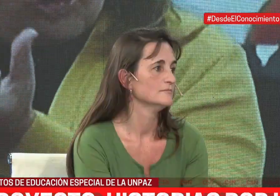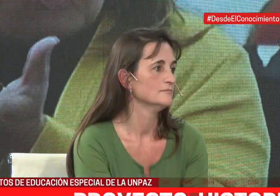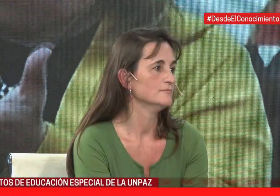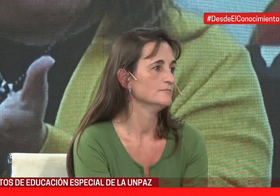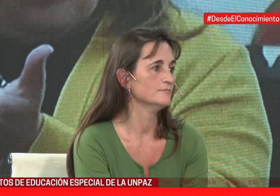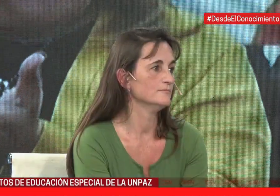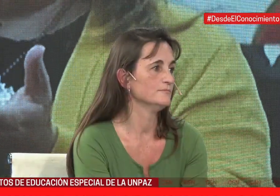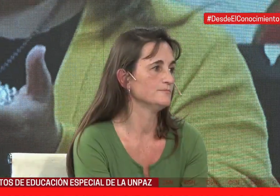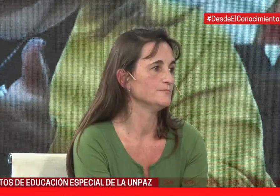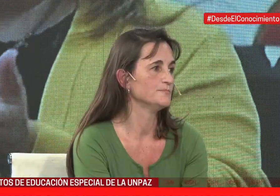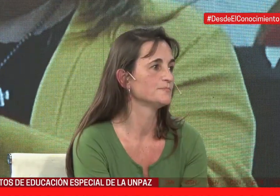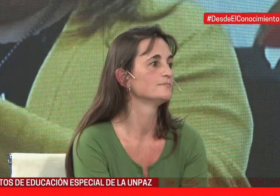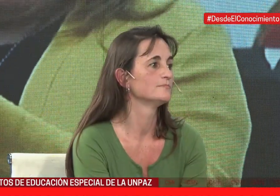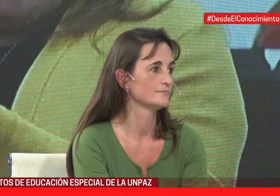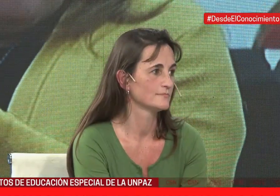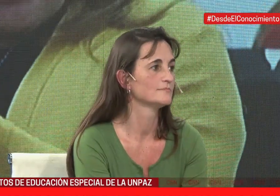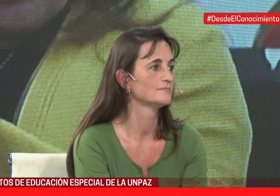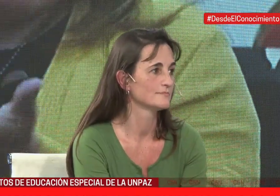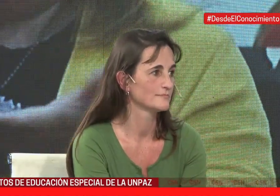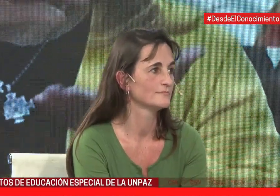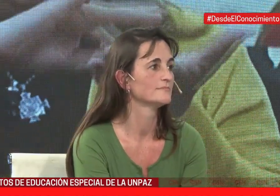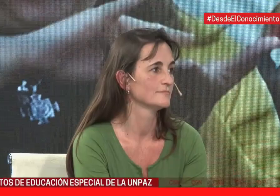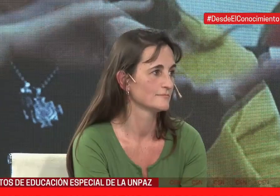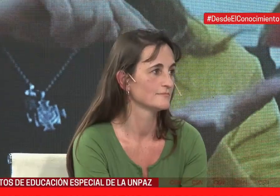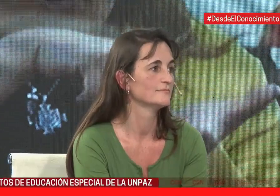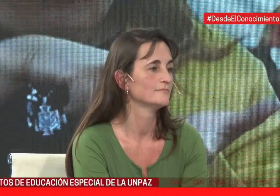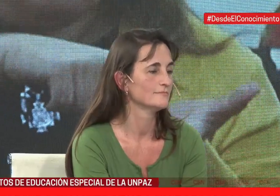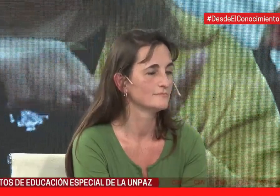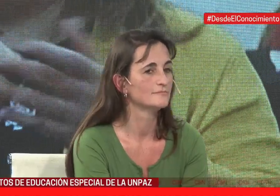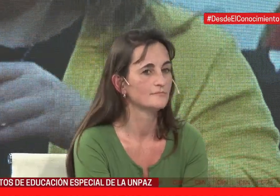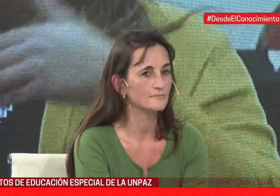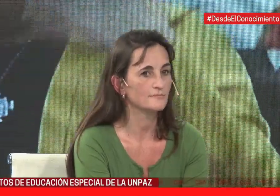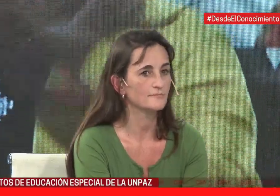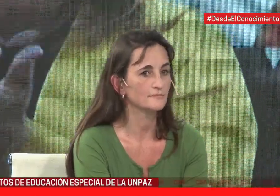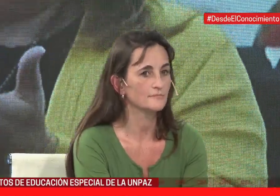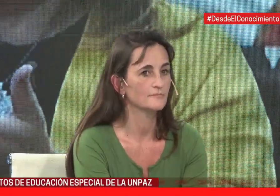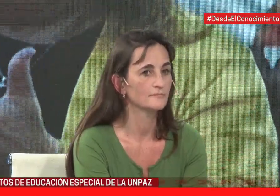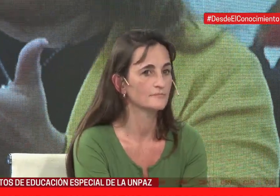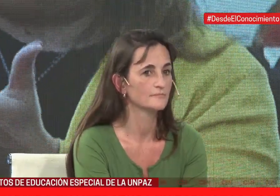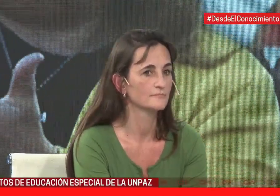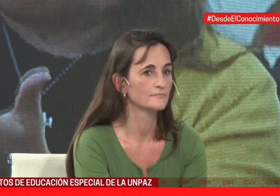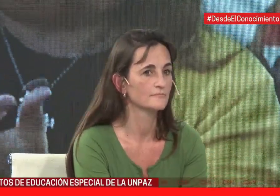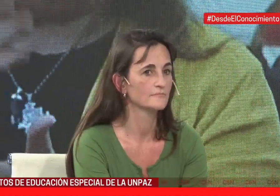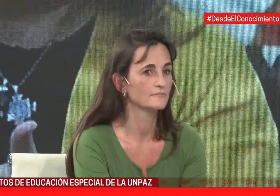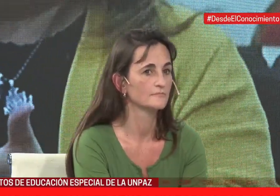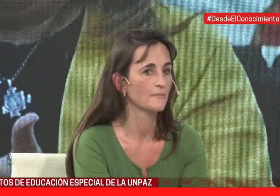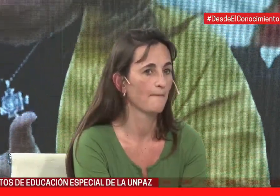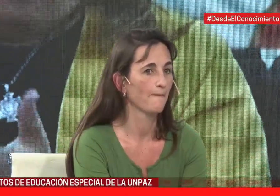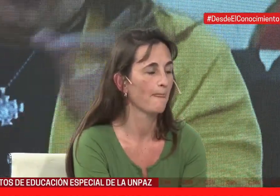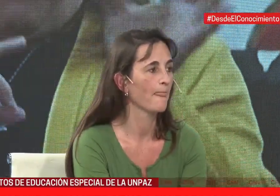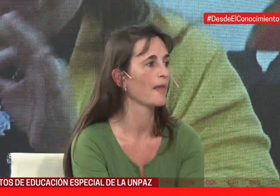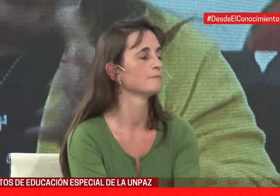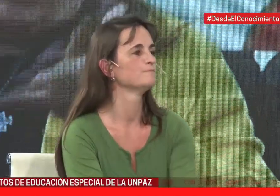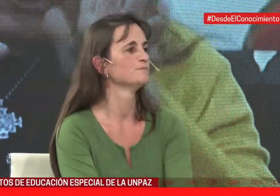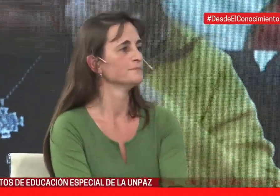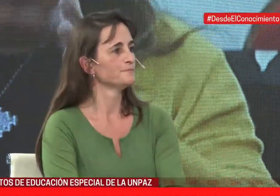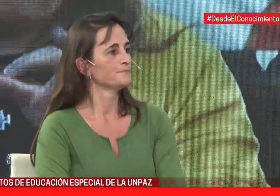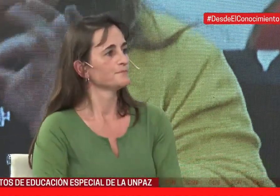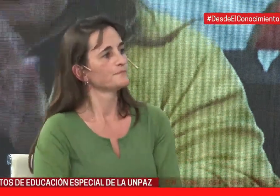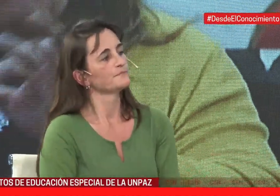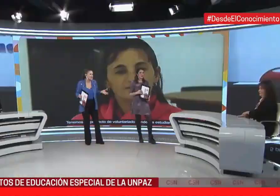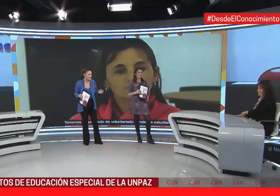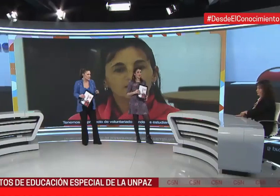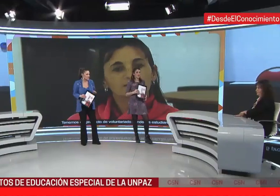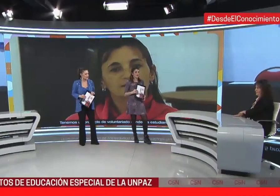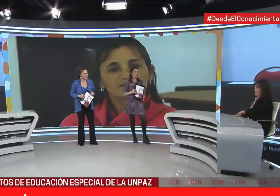que decías de se creó en las pantallas y después pasó a la presencialidad, ¿cómo se dio ese cambio y cómo fue evolucionando en